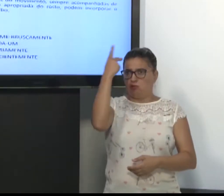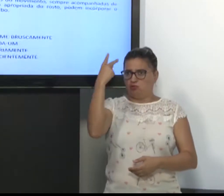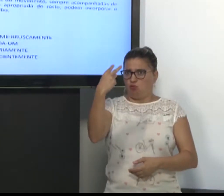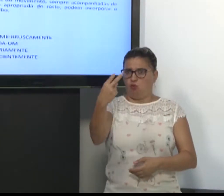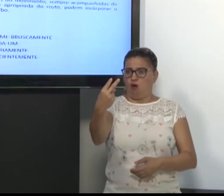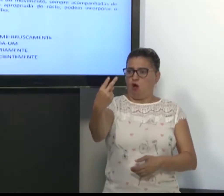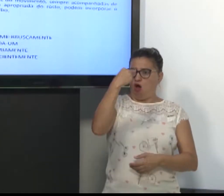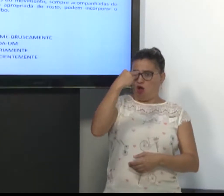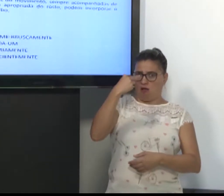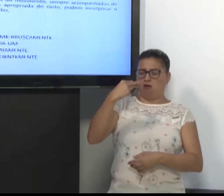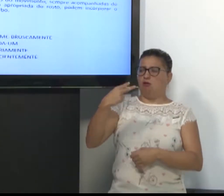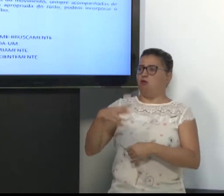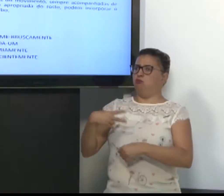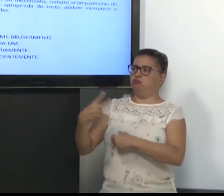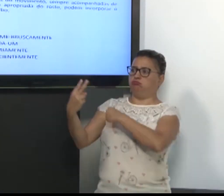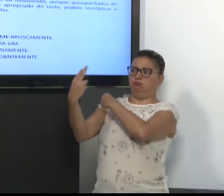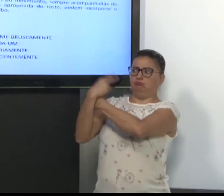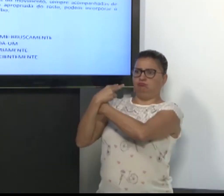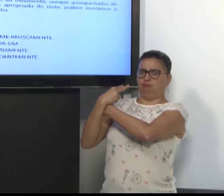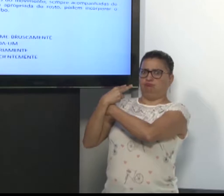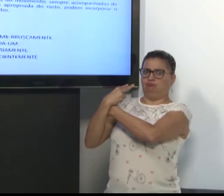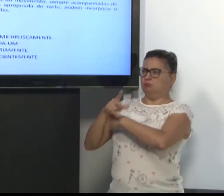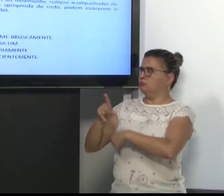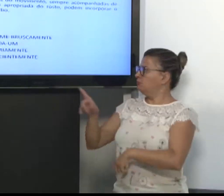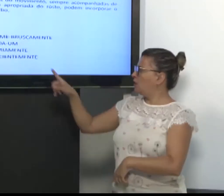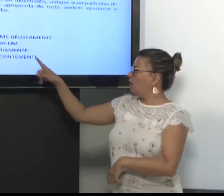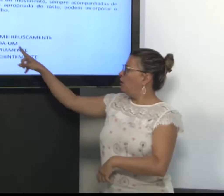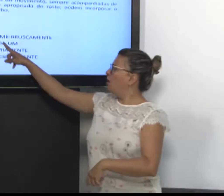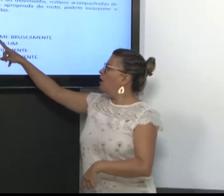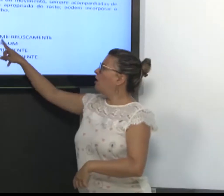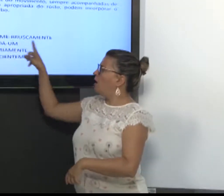Se a pessoa me olha, eu sinalizo dessa forma.